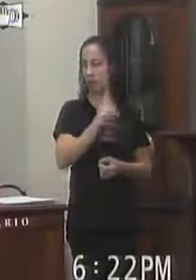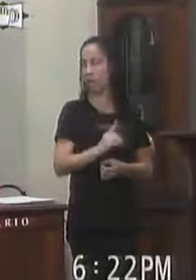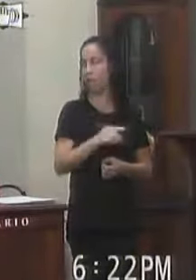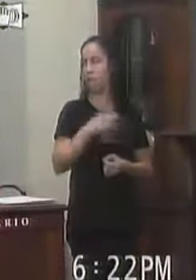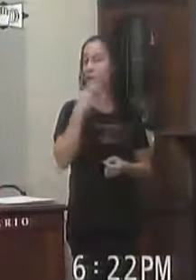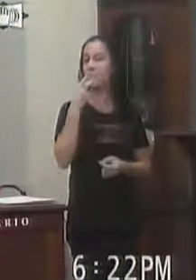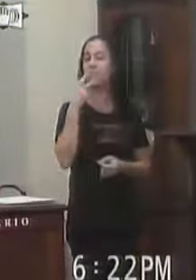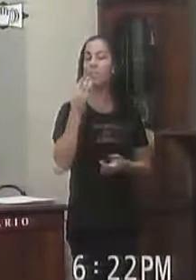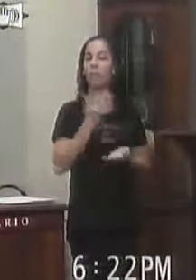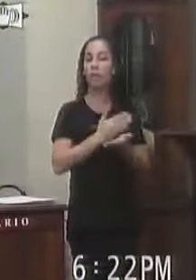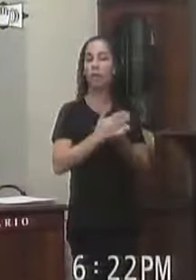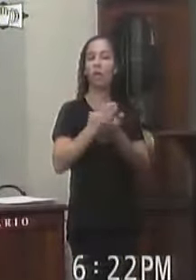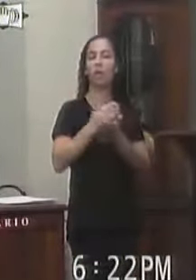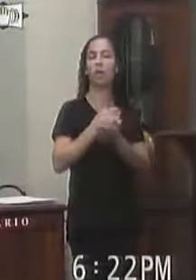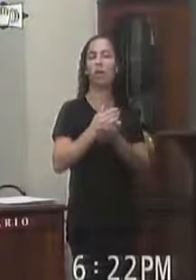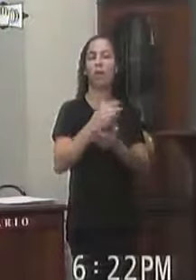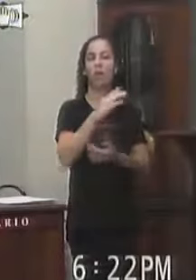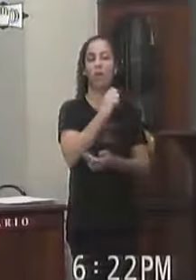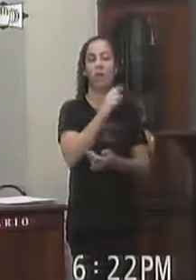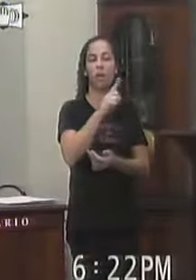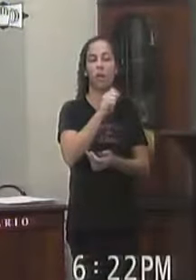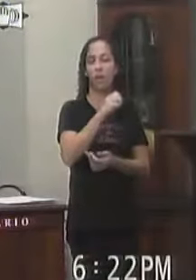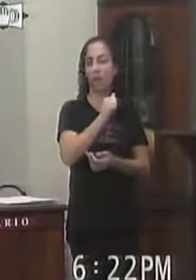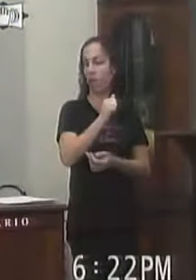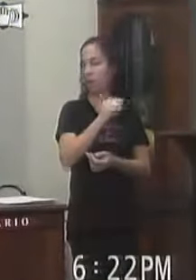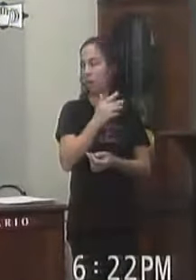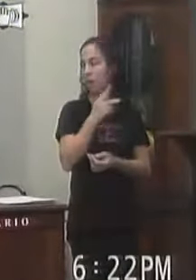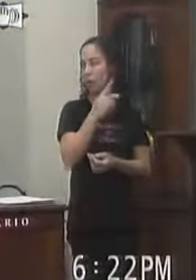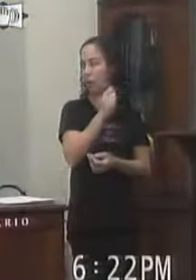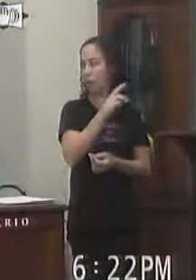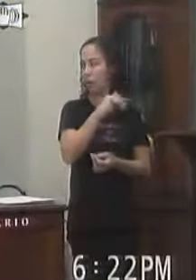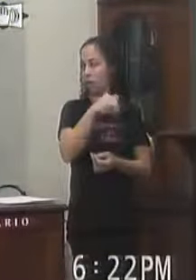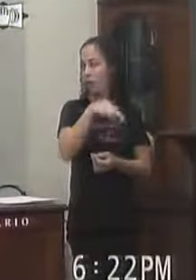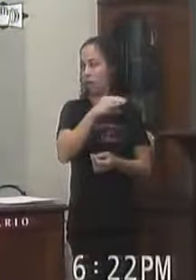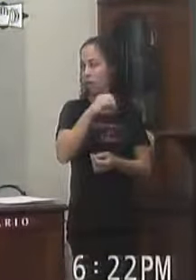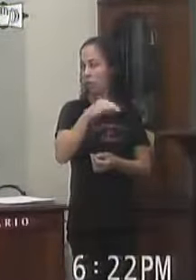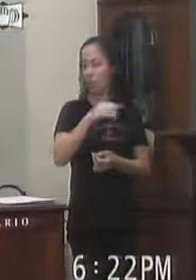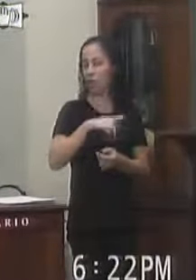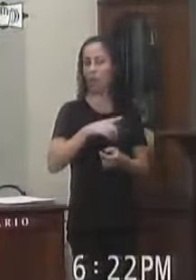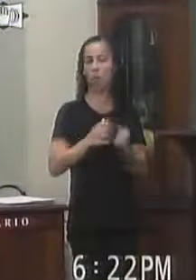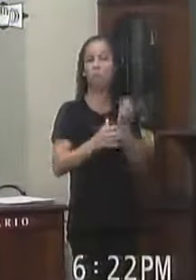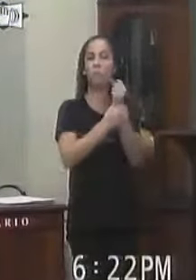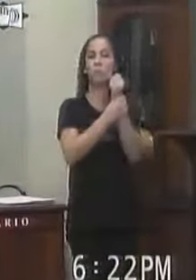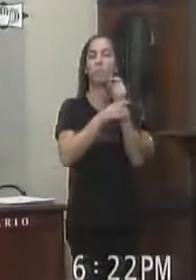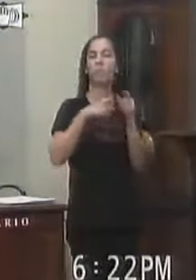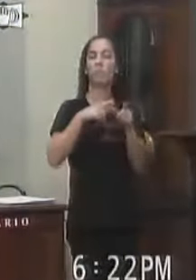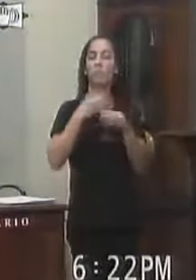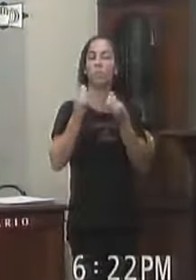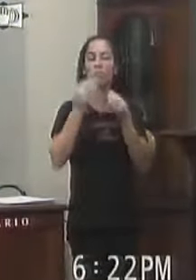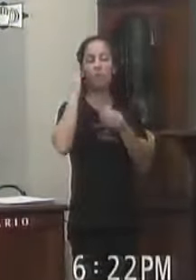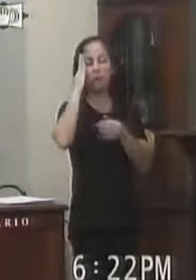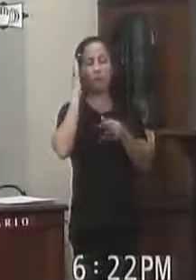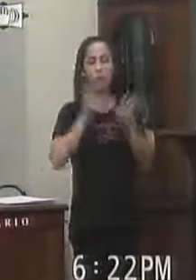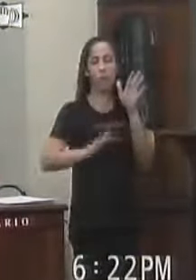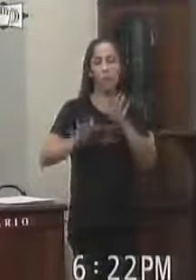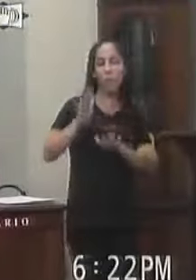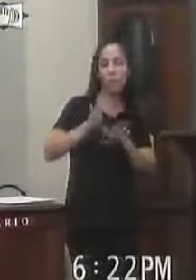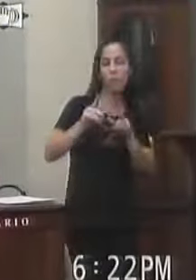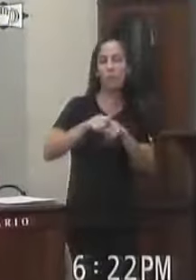Sobre a incorporação Da carga patrimonial Movimentação Controle Responsabilização Conservação